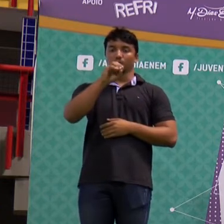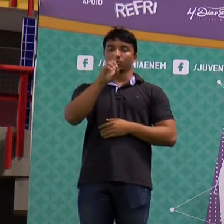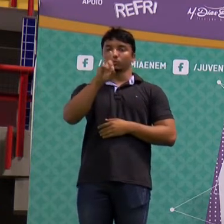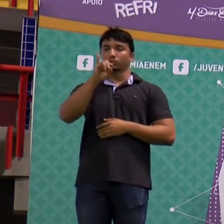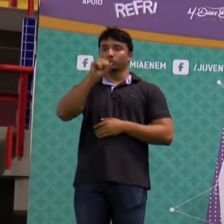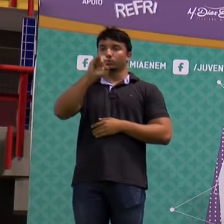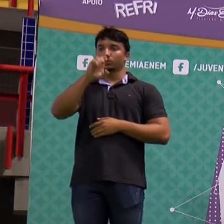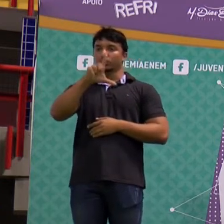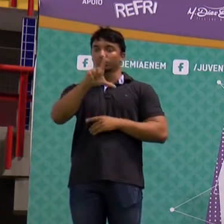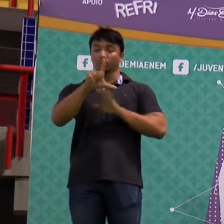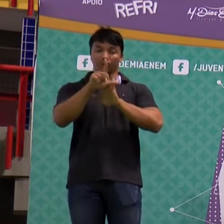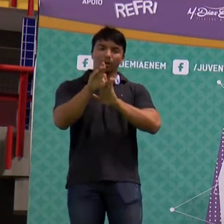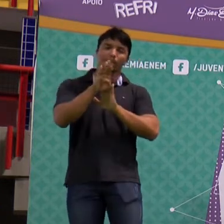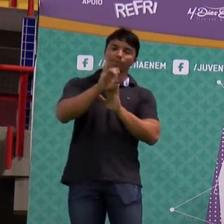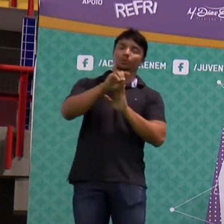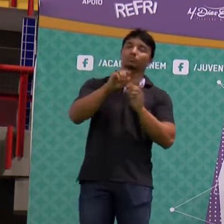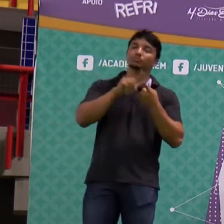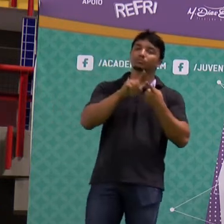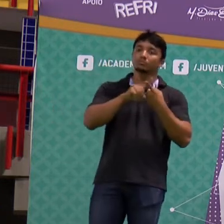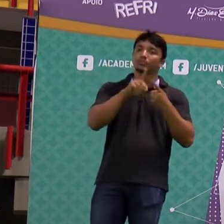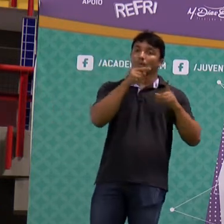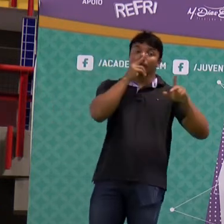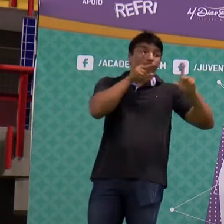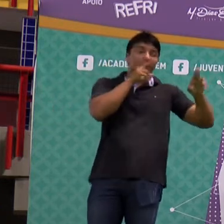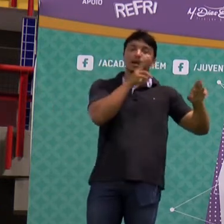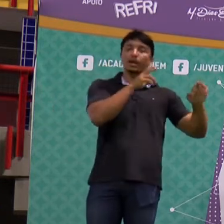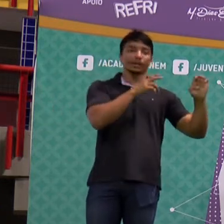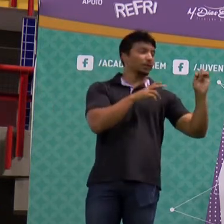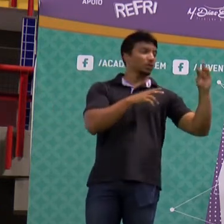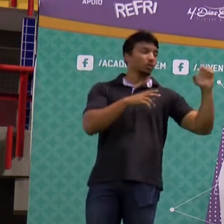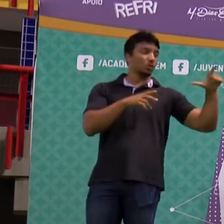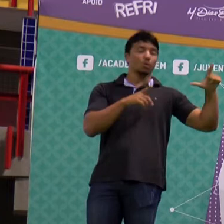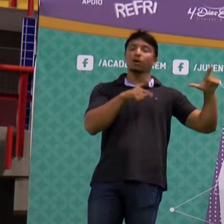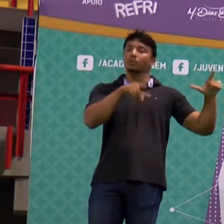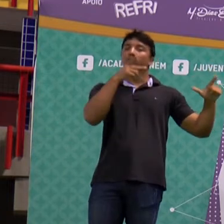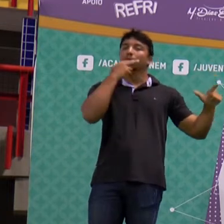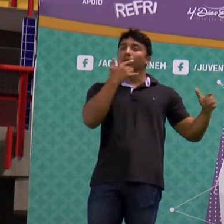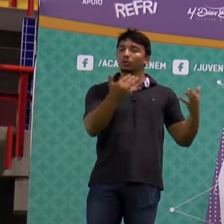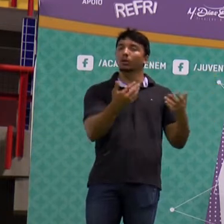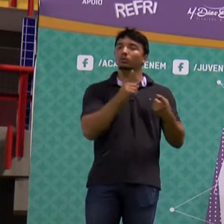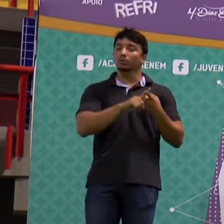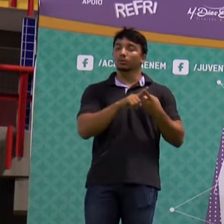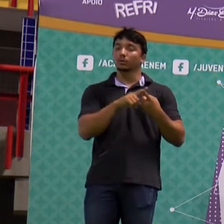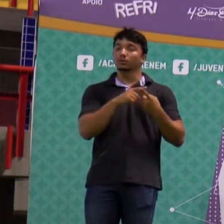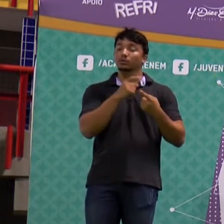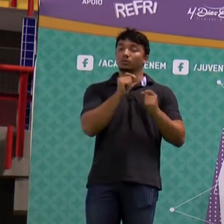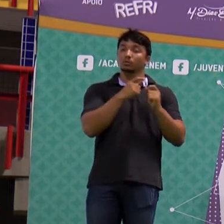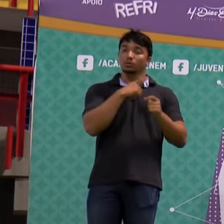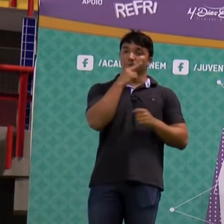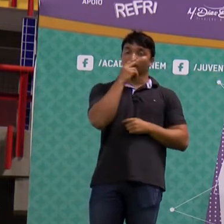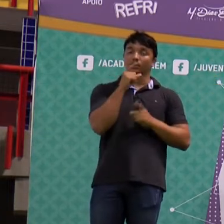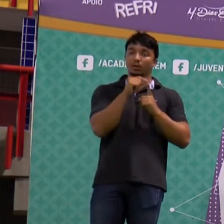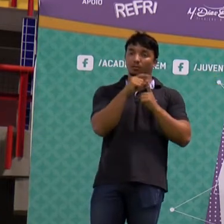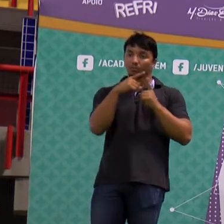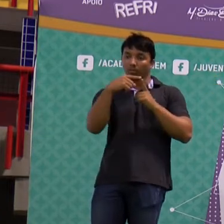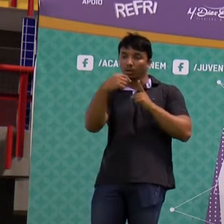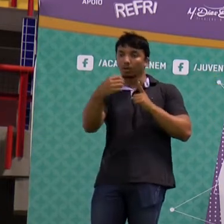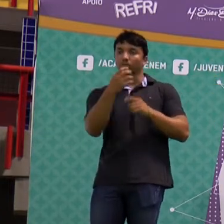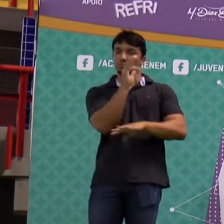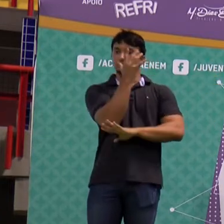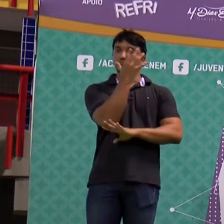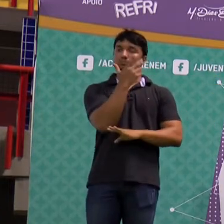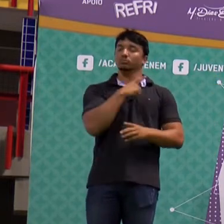biodiesel? Biodiesel também, assim como o etanol, é um combustível natural, né? Ele vem de onde? De plantas oleaginosas, certo?